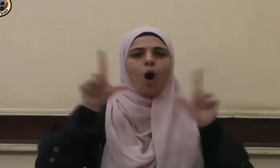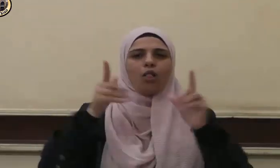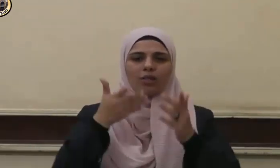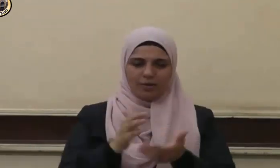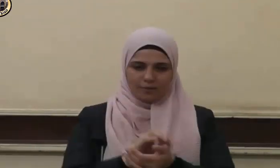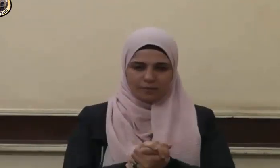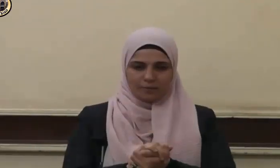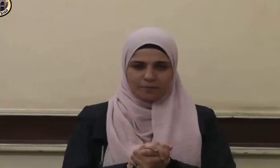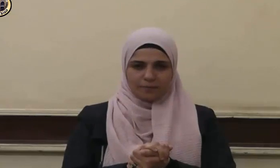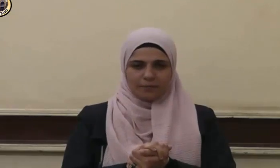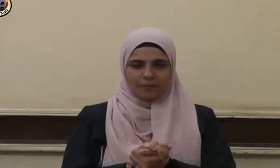الكبائر